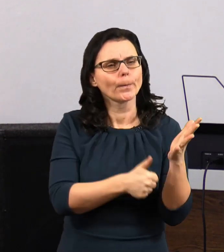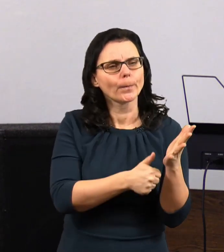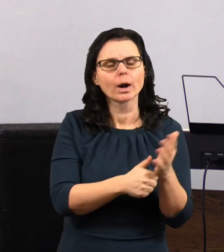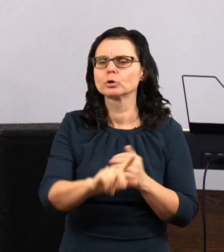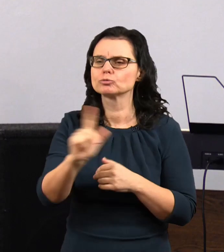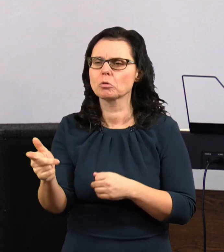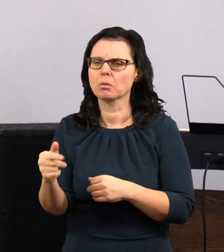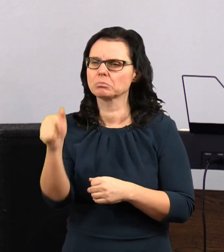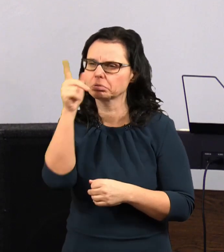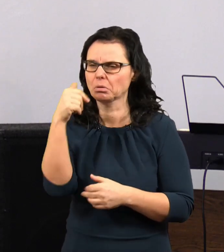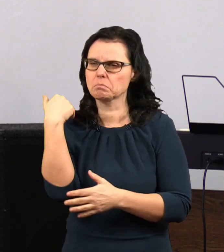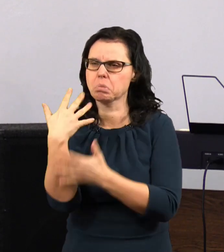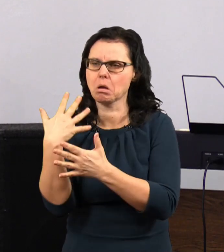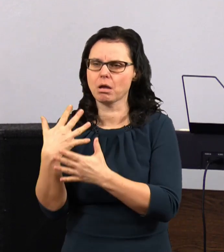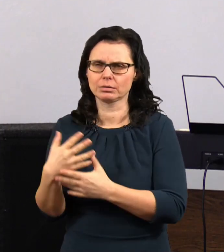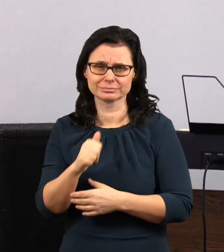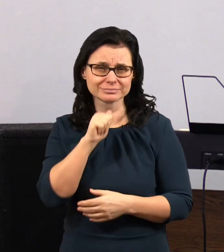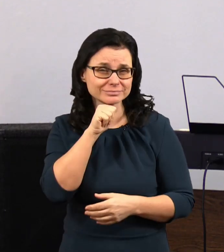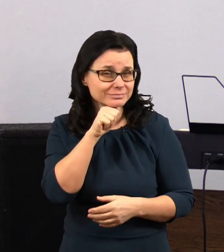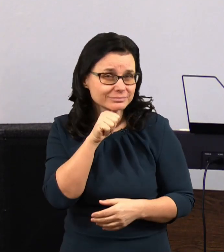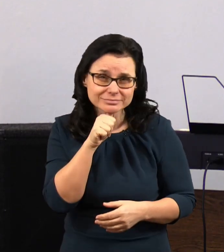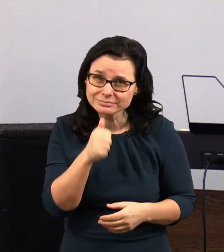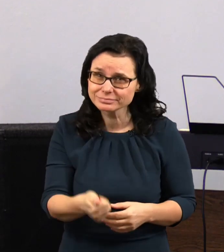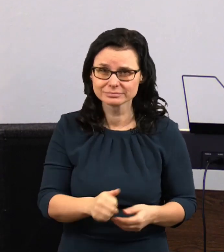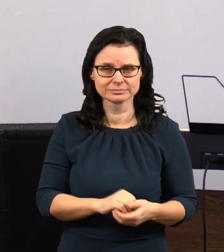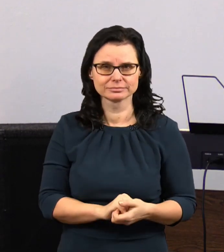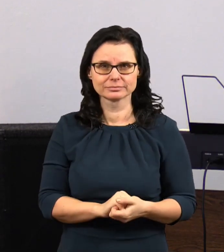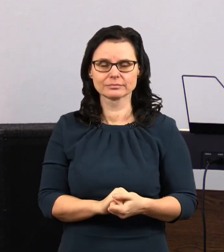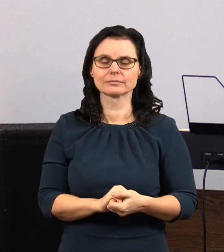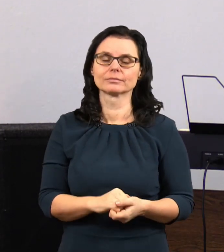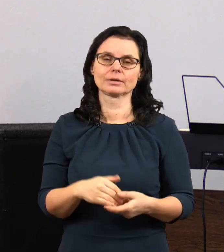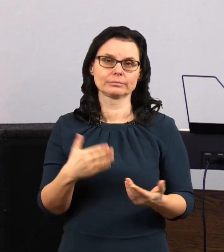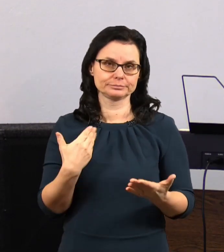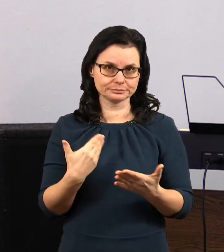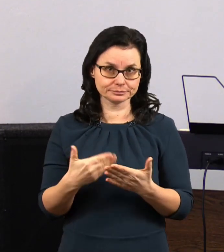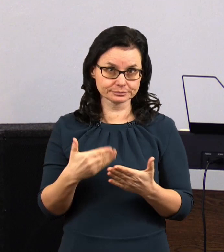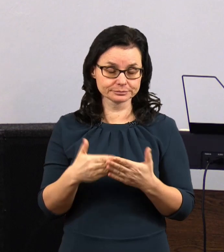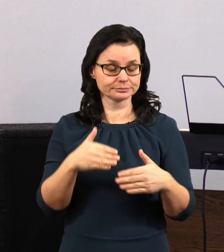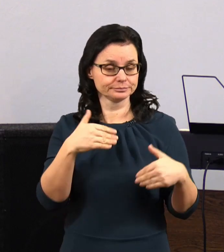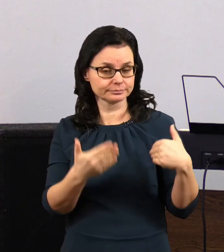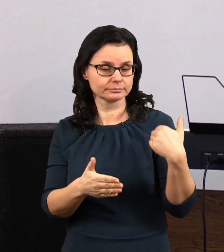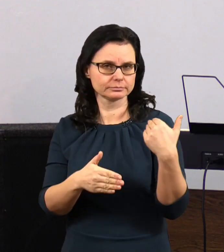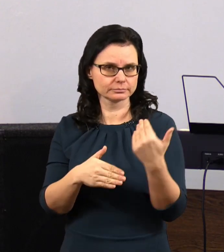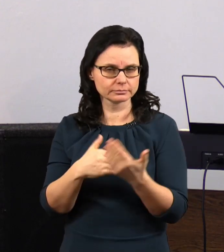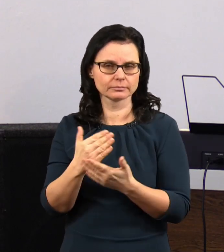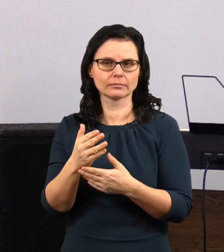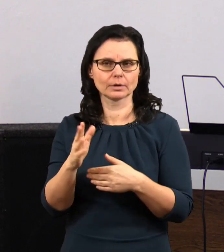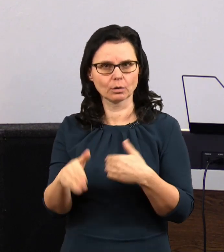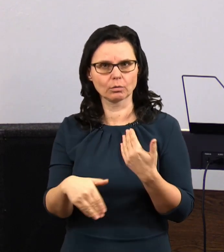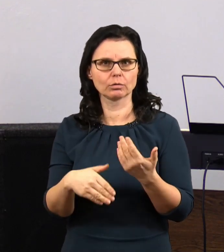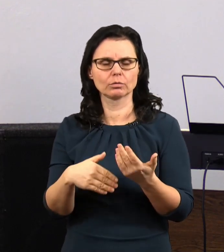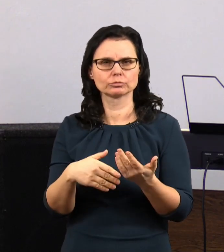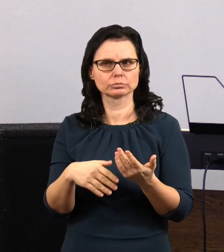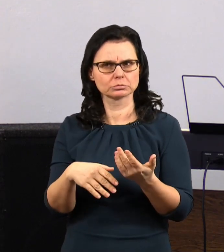druhým dával pětky. Vůbec ne, jo. No a tak jsme pomalinku zjišťovali šest, že